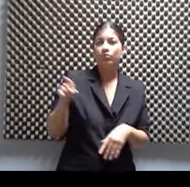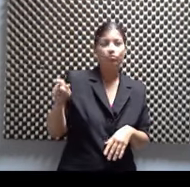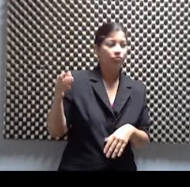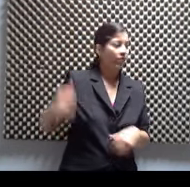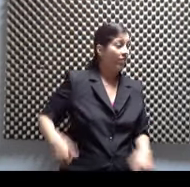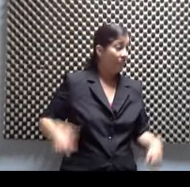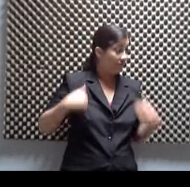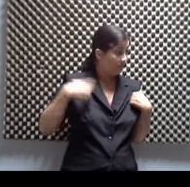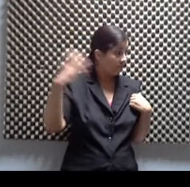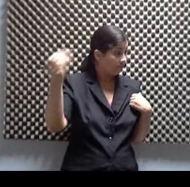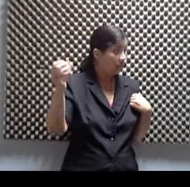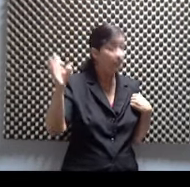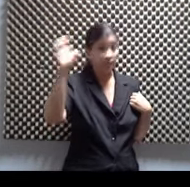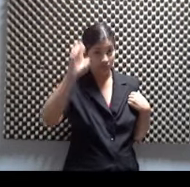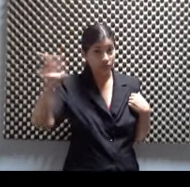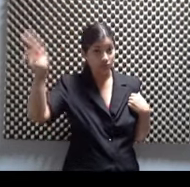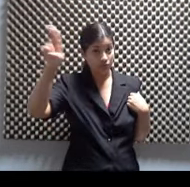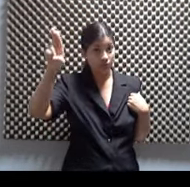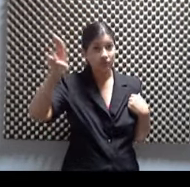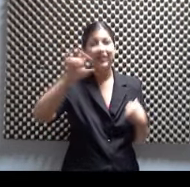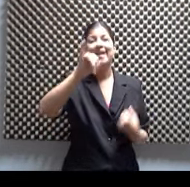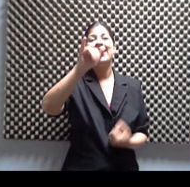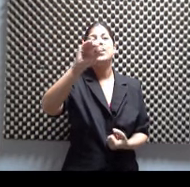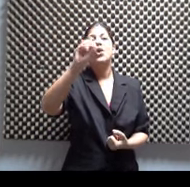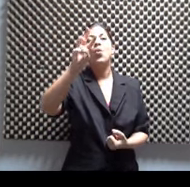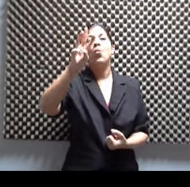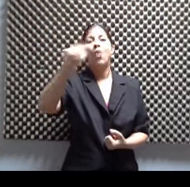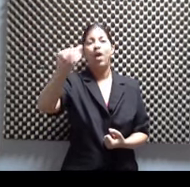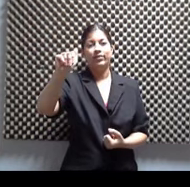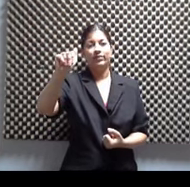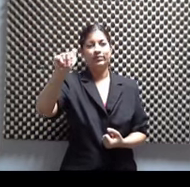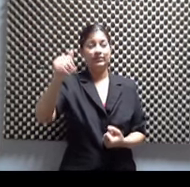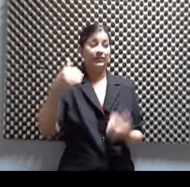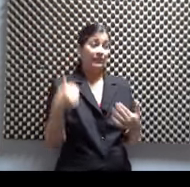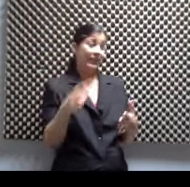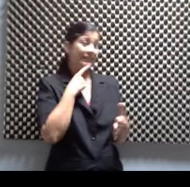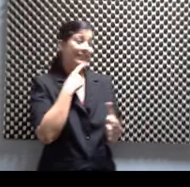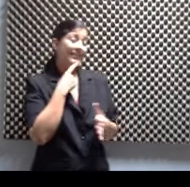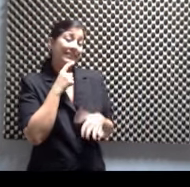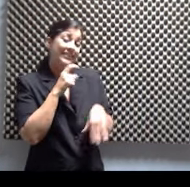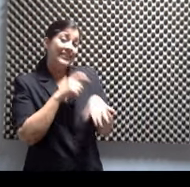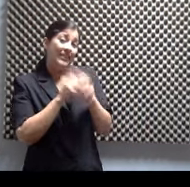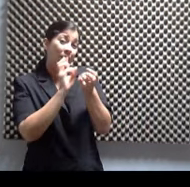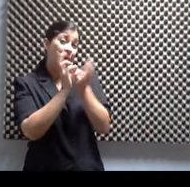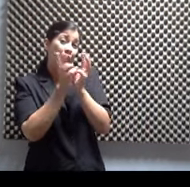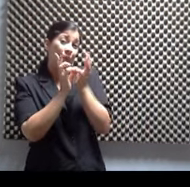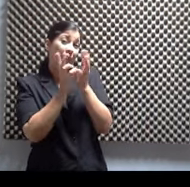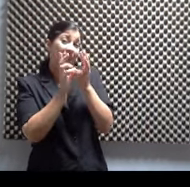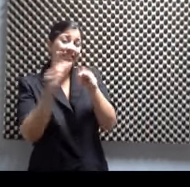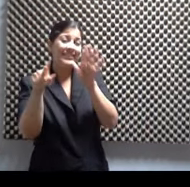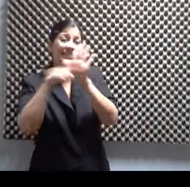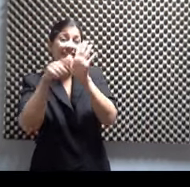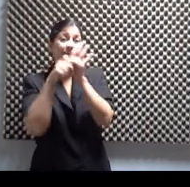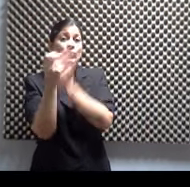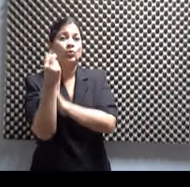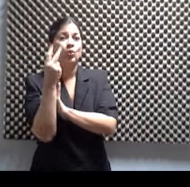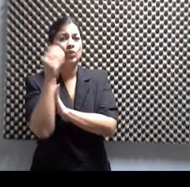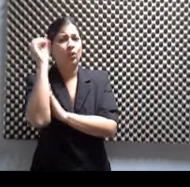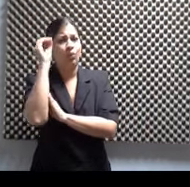afuera. Tú estás en Estados Unidos. Vivo en Iowa. Y ahora está en negativo 12. Oh, God. Oh, Dios mío. Hay una diferencia entre